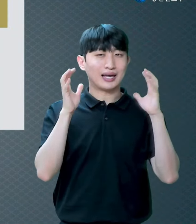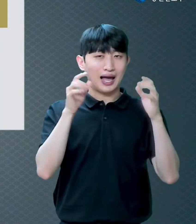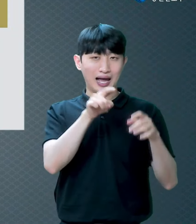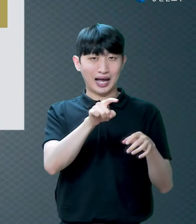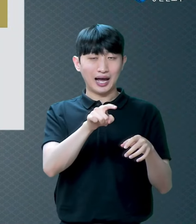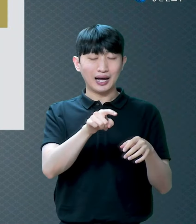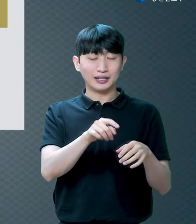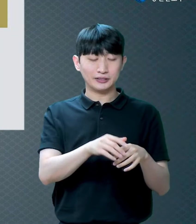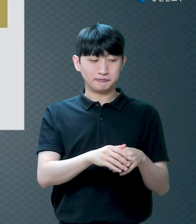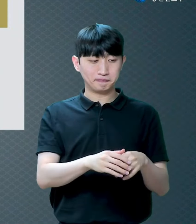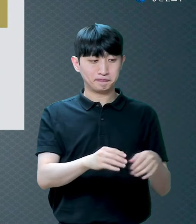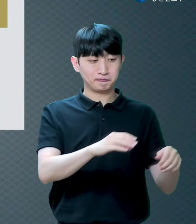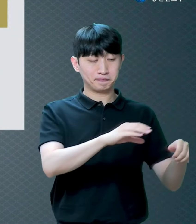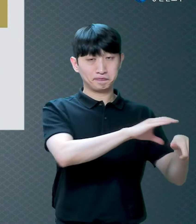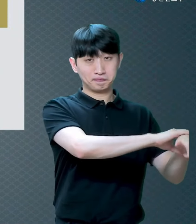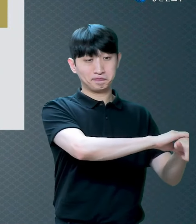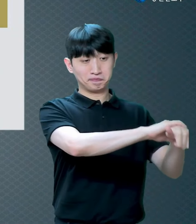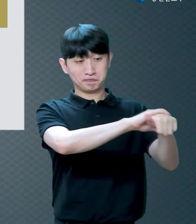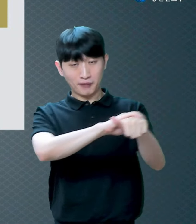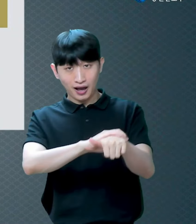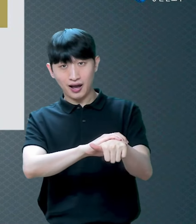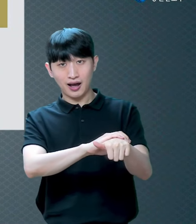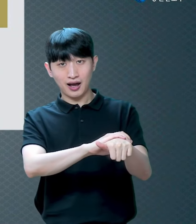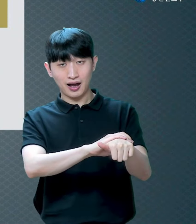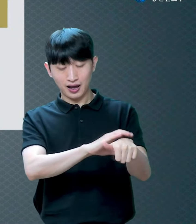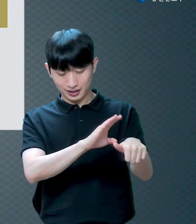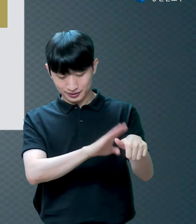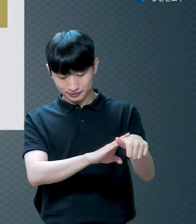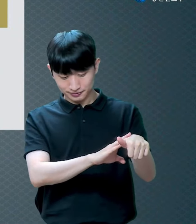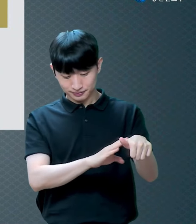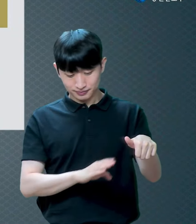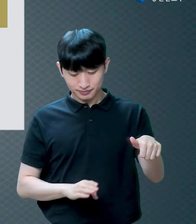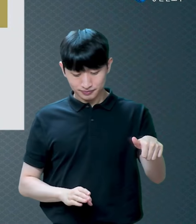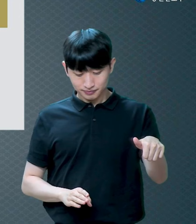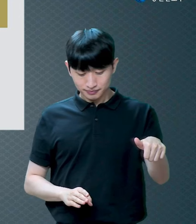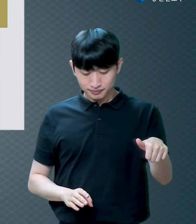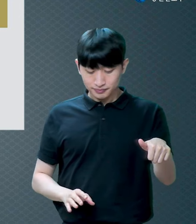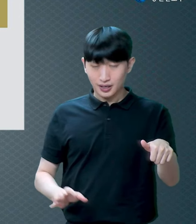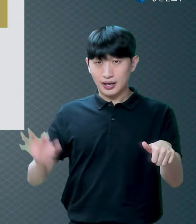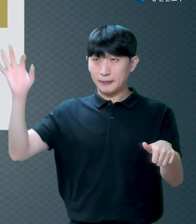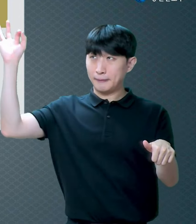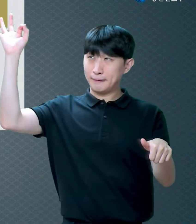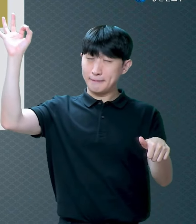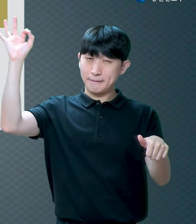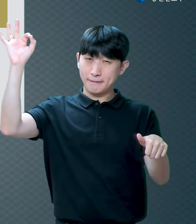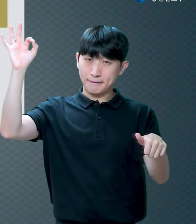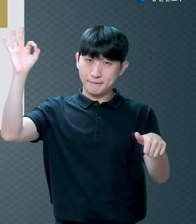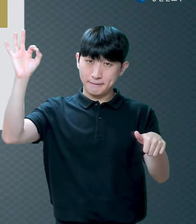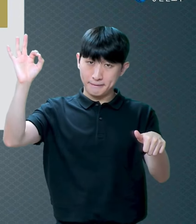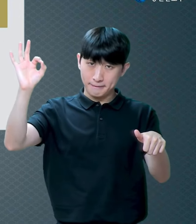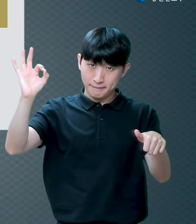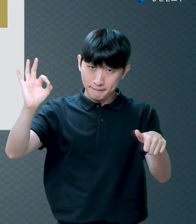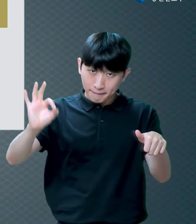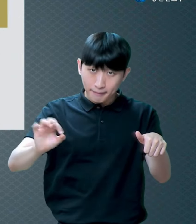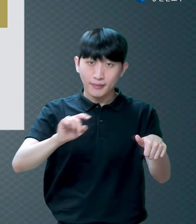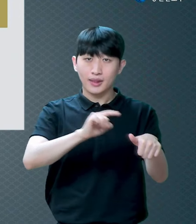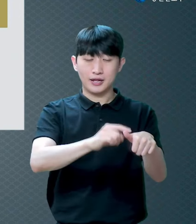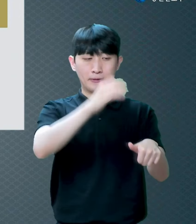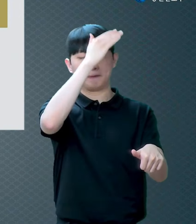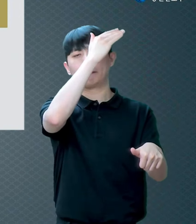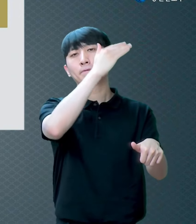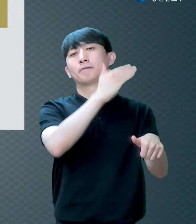그리고 준비해 놨다가 해가 질 때가 되면 그 양을 잡아요